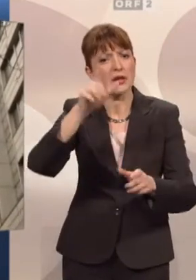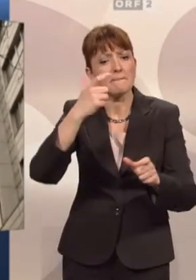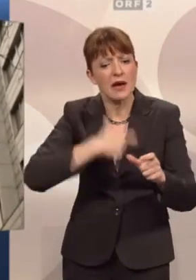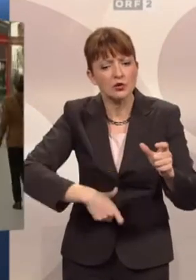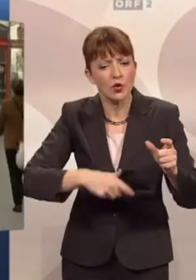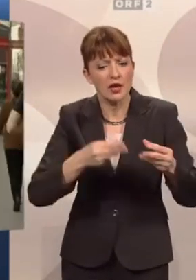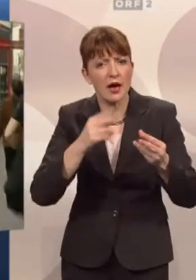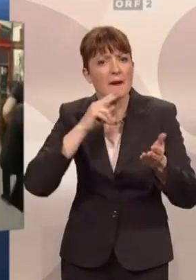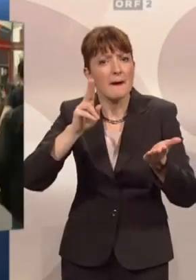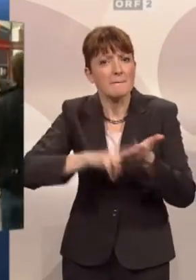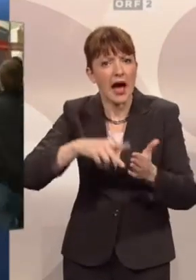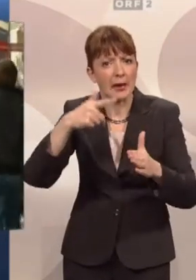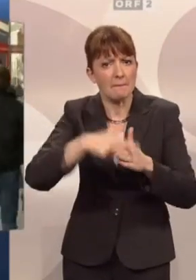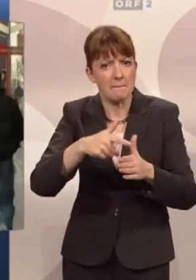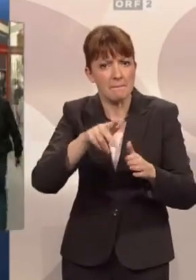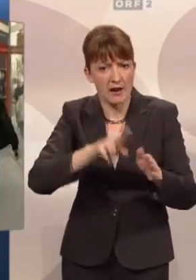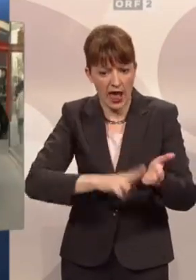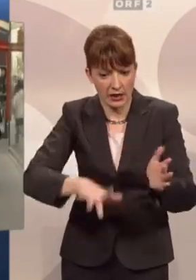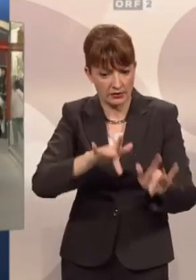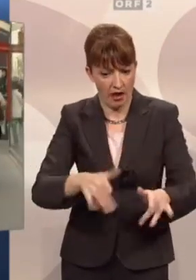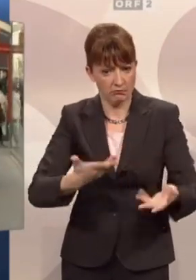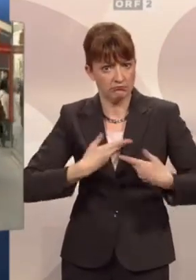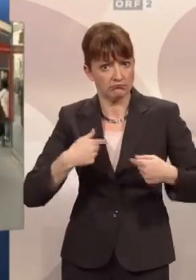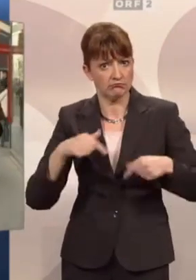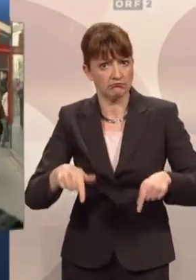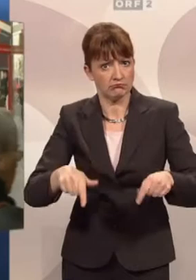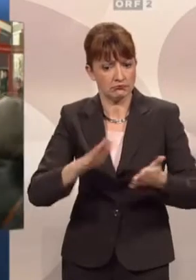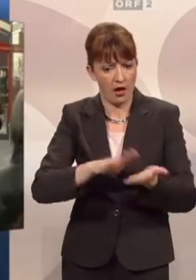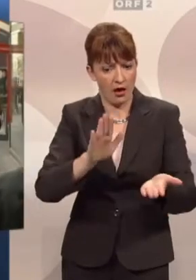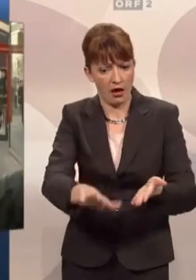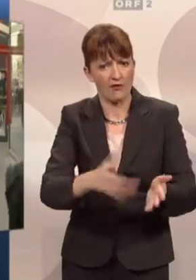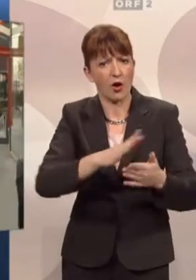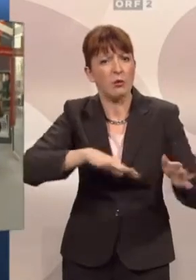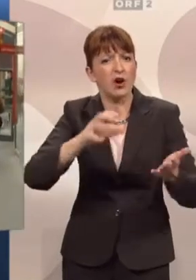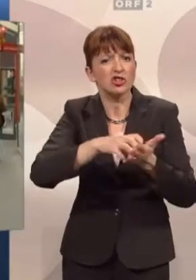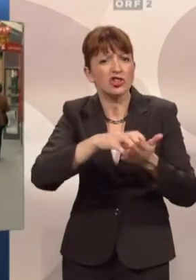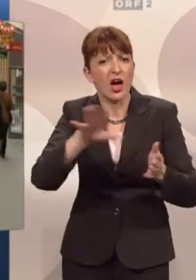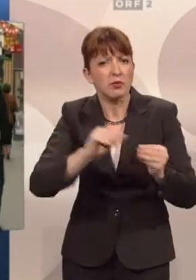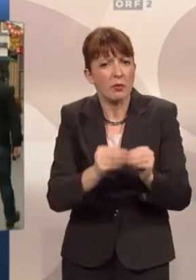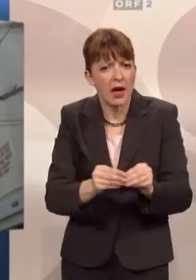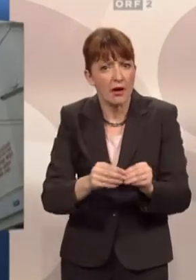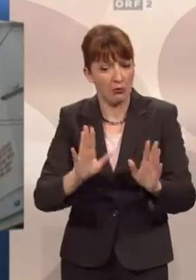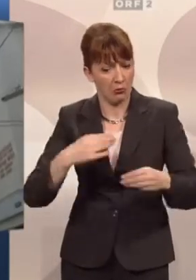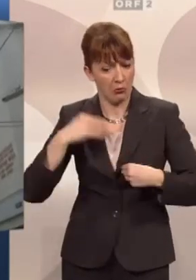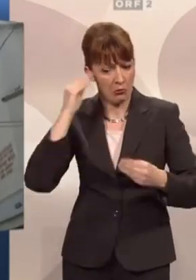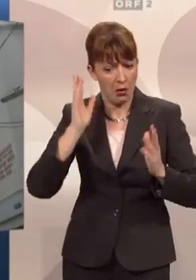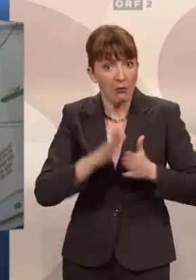gewidmeten Behindertenparkplätzen hat Herr Steinbichler in der Parkraum geplagten Großstadt. Also glaubte er, sehe nicht richtig,